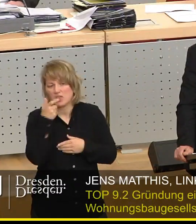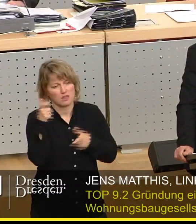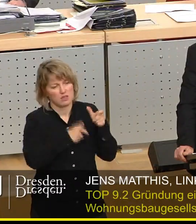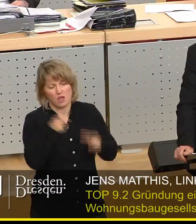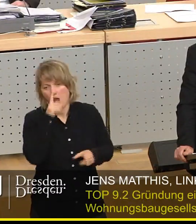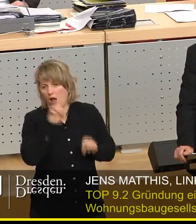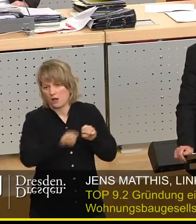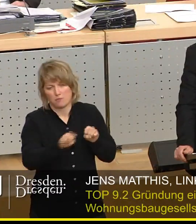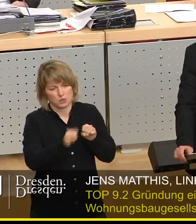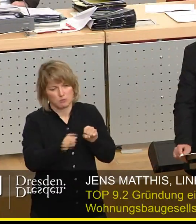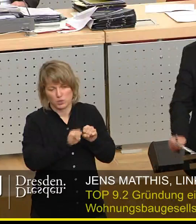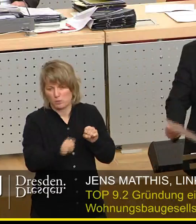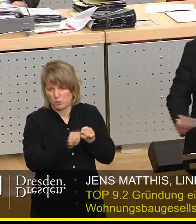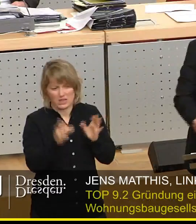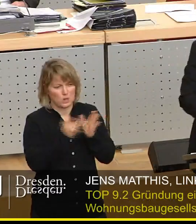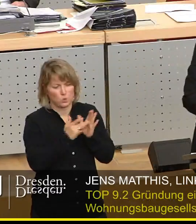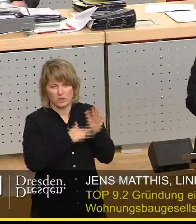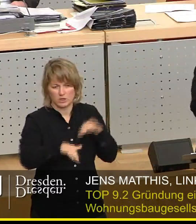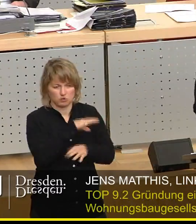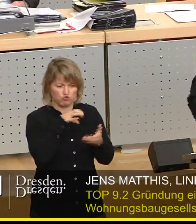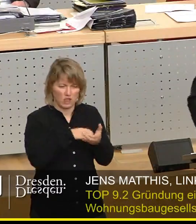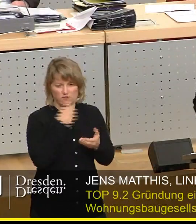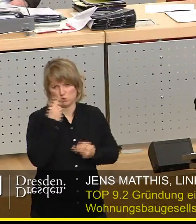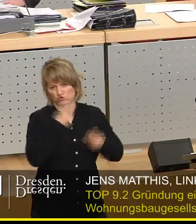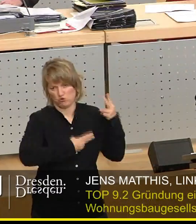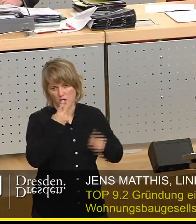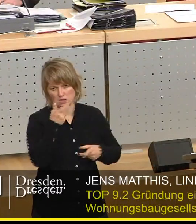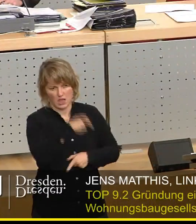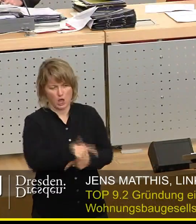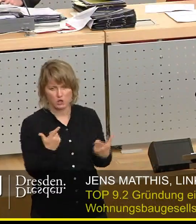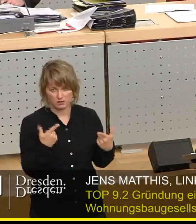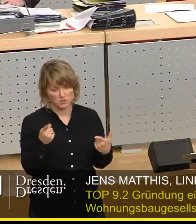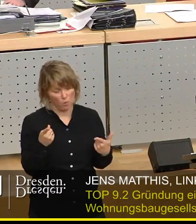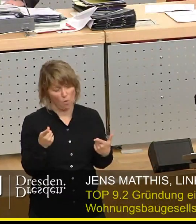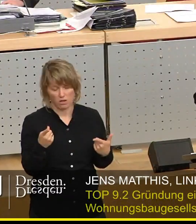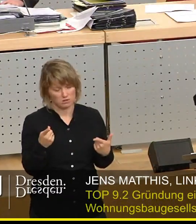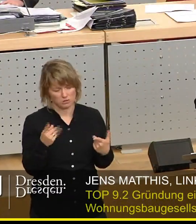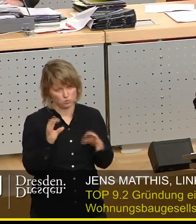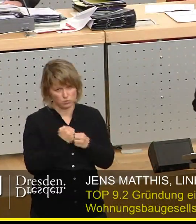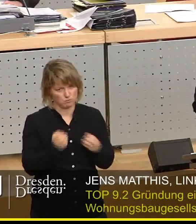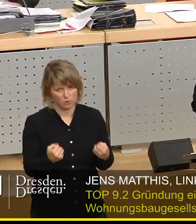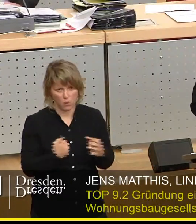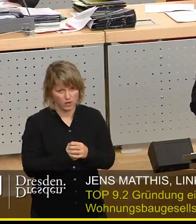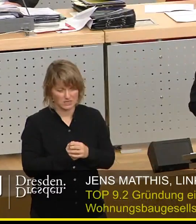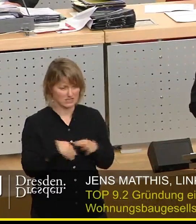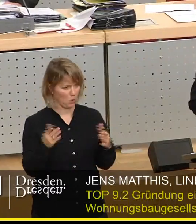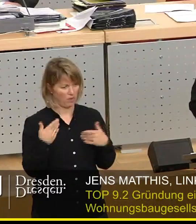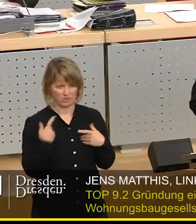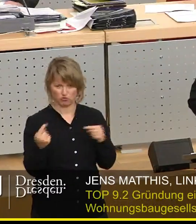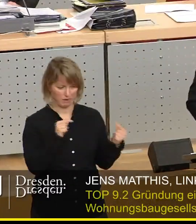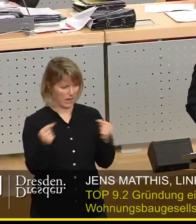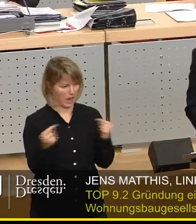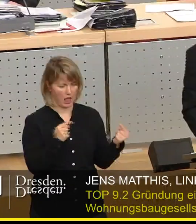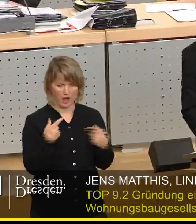Destruktionspolitik, um hier in der Stadt möglichst viel Schaden anzurichten. Das ist erbärmlich. Ich denke, wir sollten uns auf solche Spiele nicht